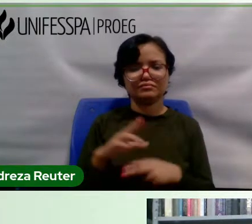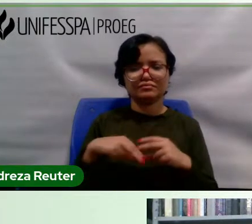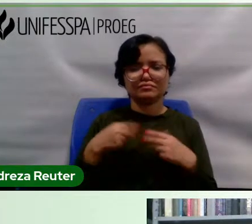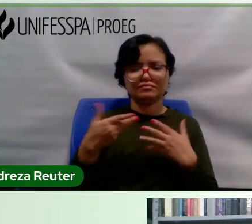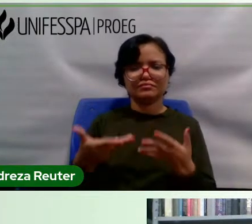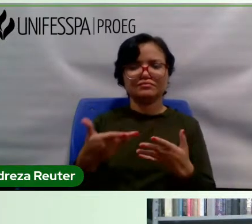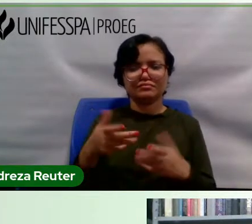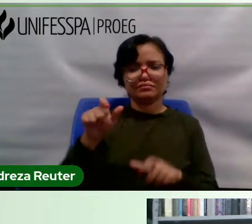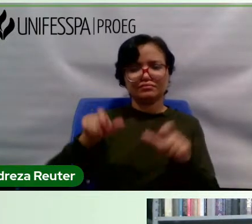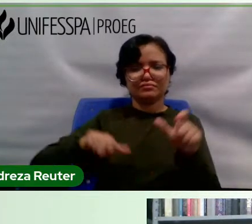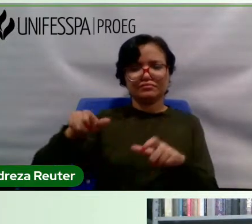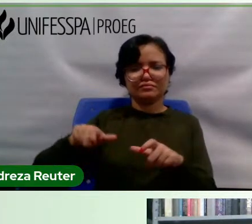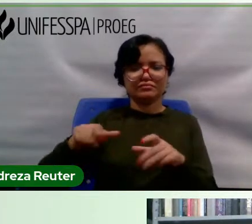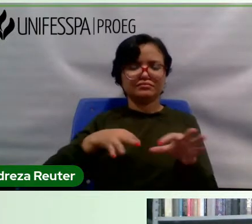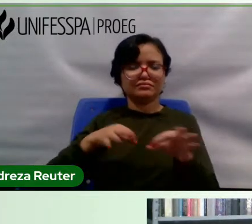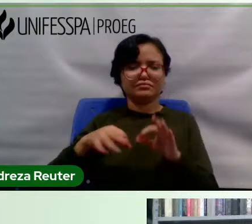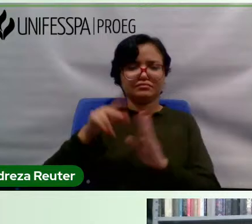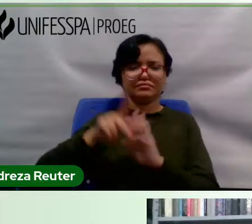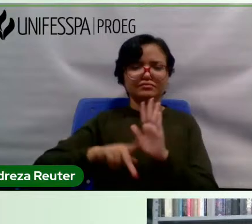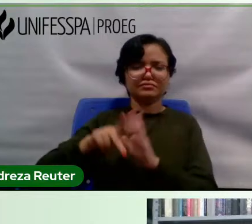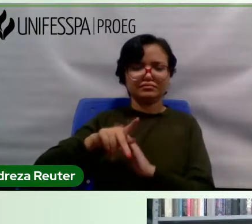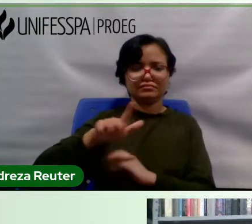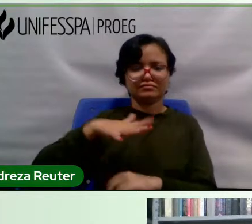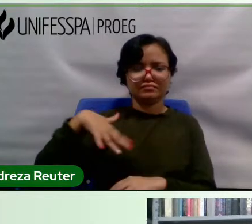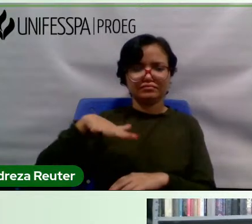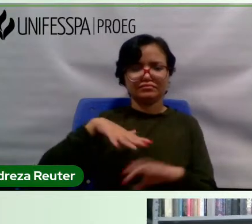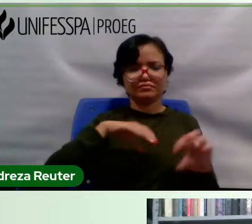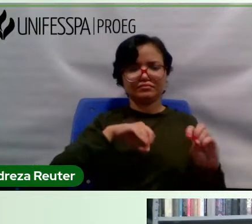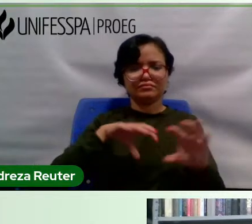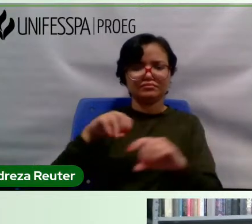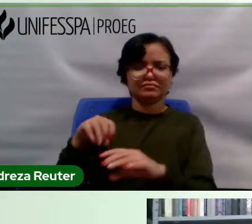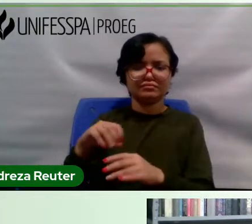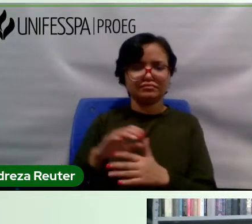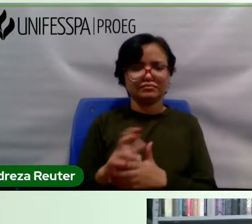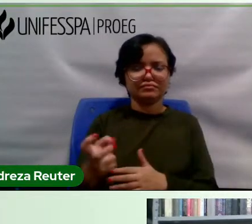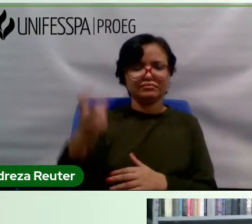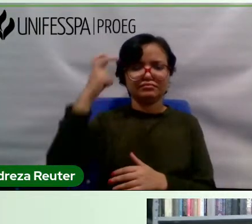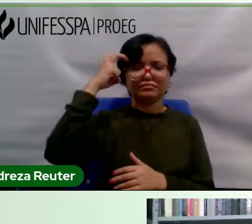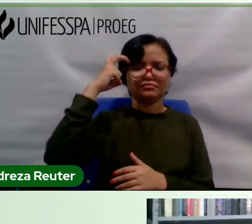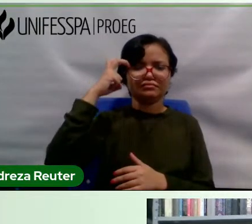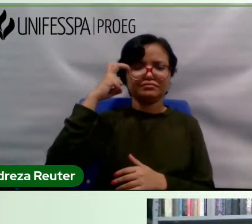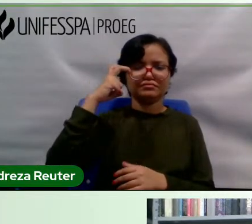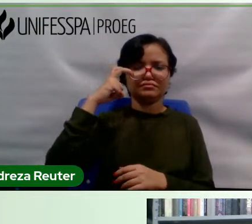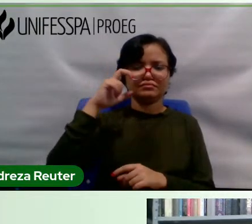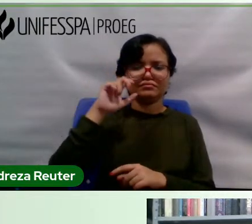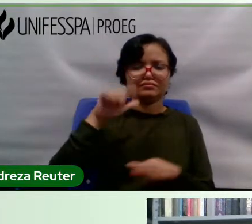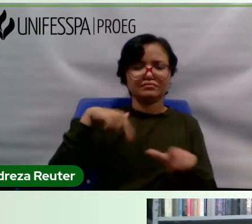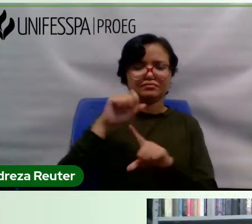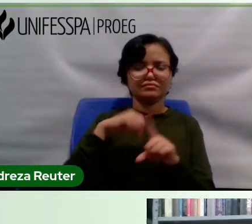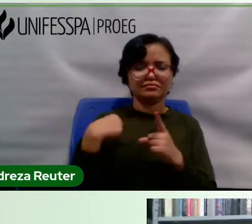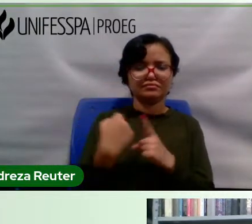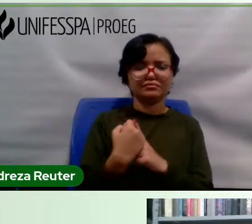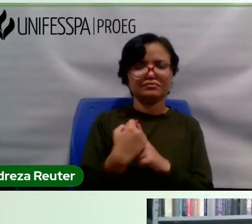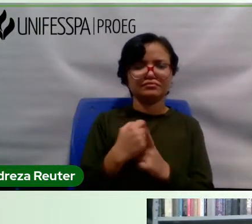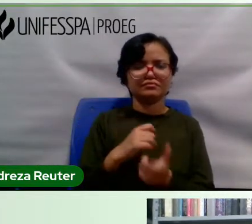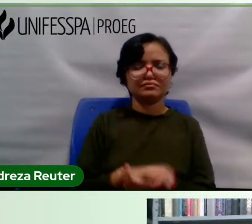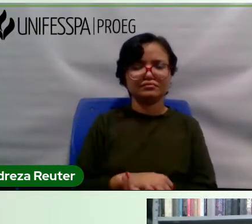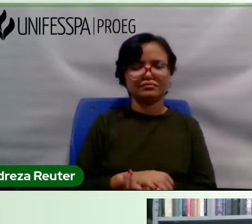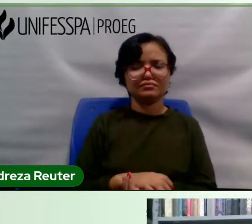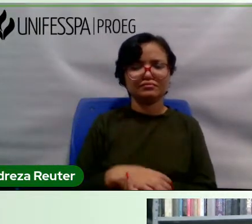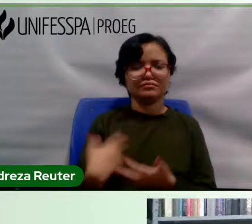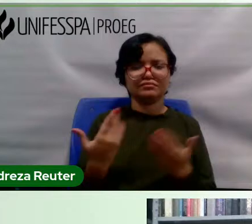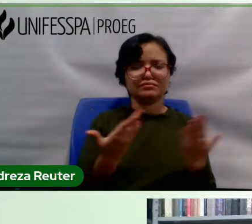articulam ações e projetos no âmbito da educação, cultura e serviços sociais. Essa é a nossa